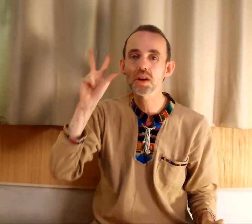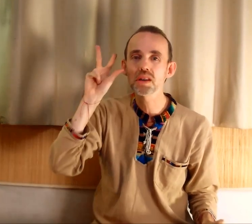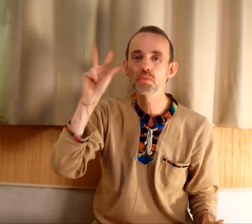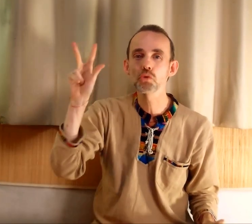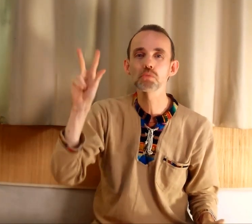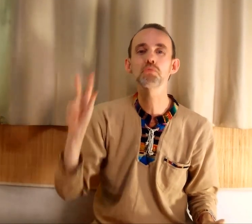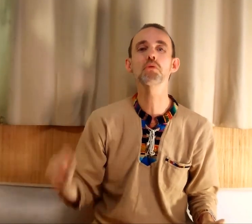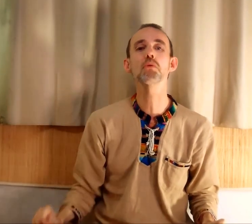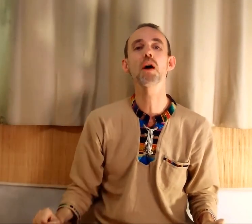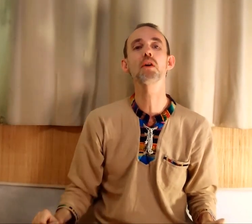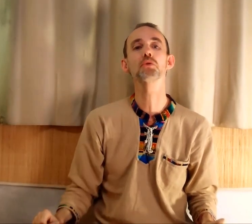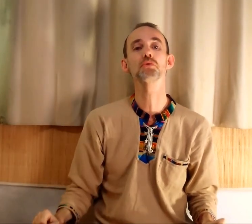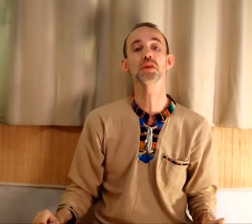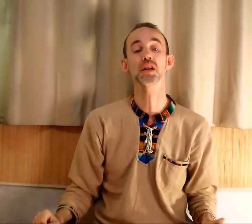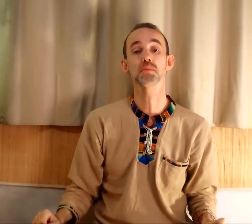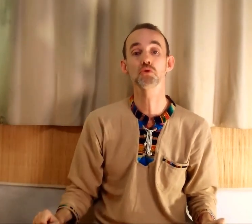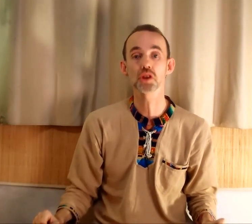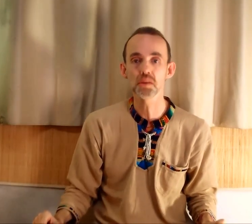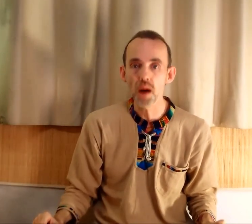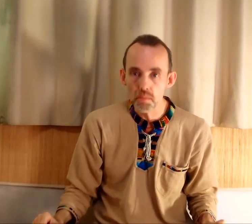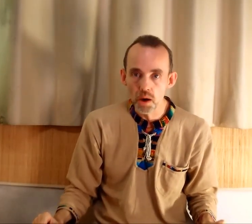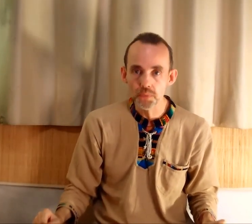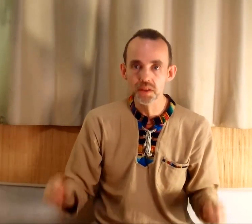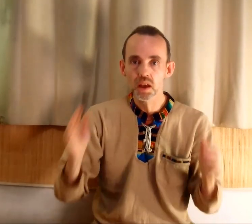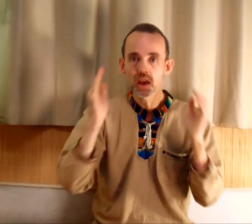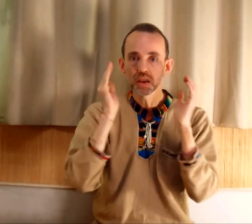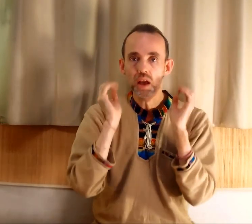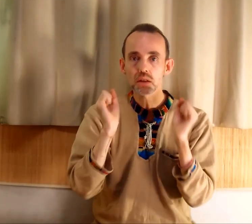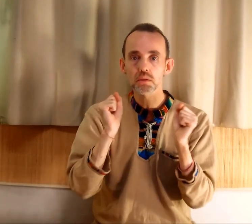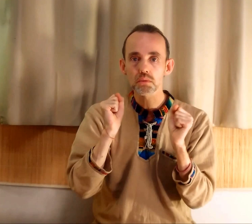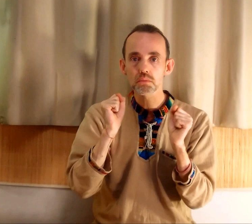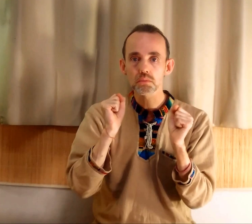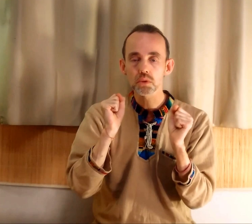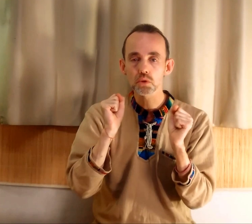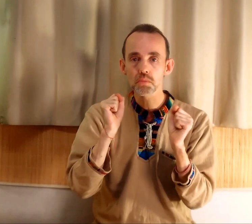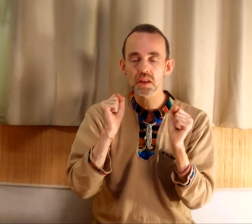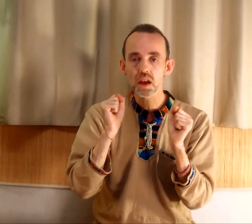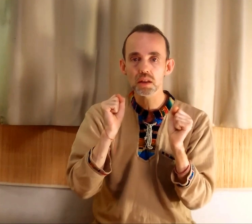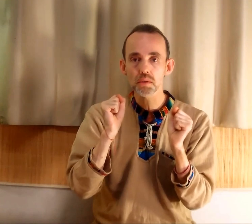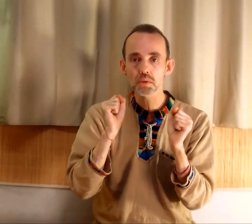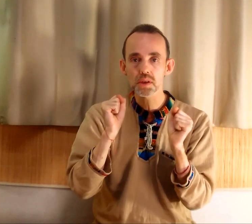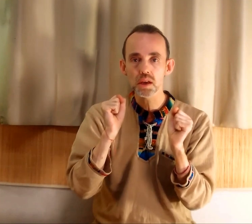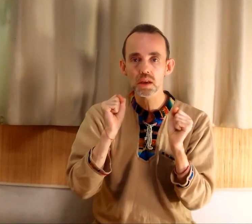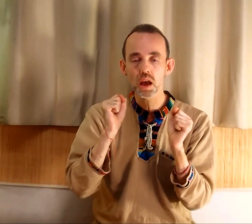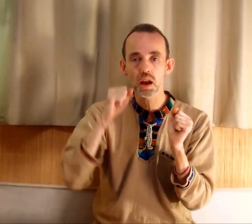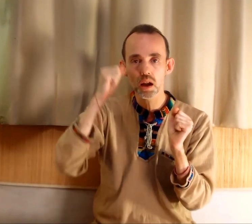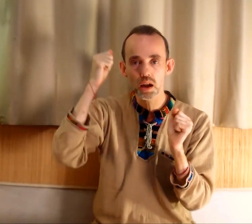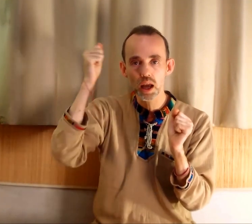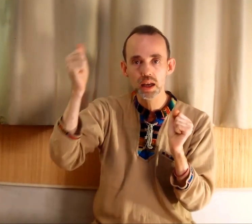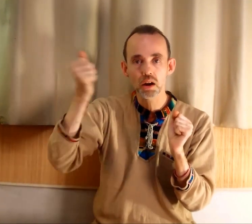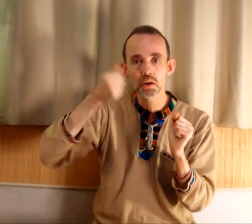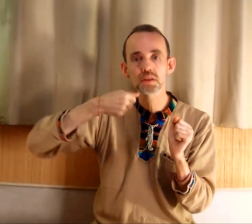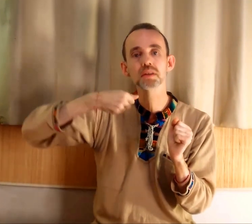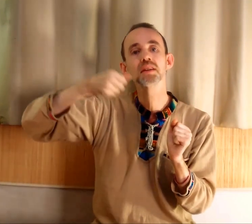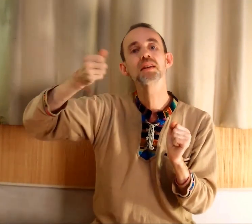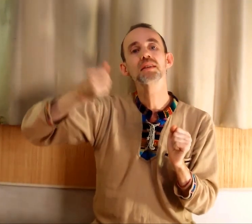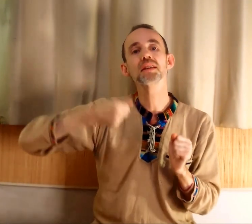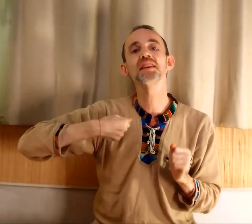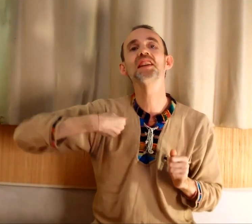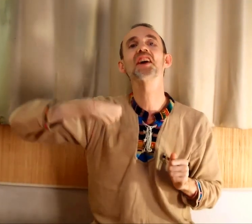Troisième cause, pourquoi l'enthousiasme ne jaillit pas ? En fait, il y a deux manières d'avancer. Il y a la carotte, ça c'est l